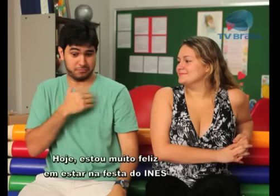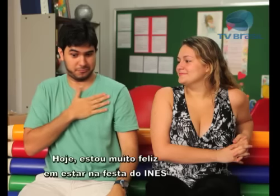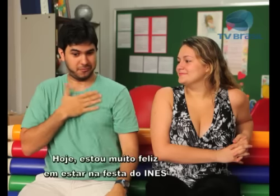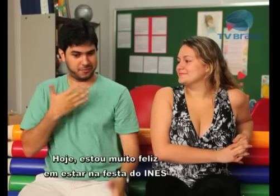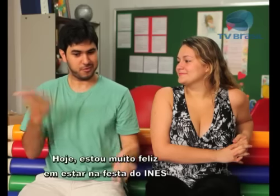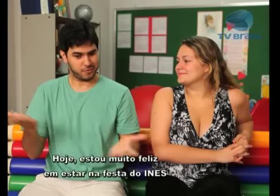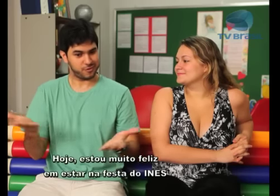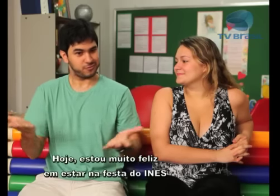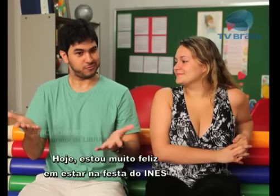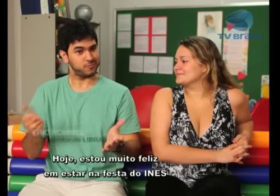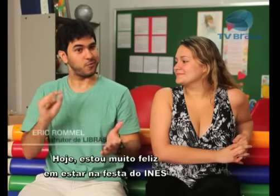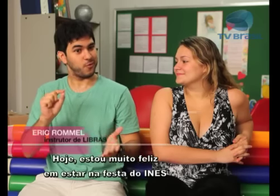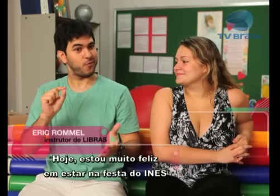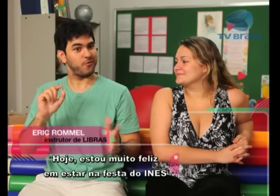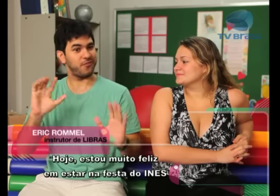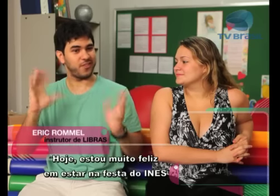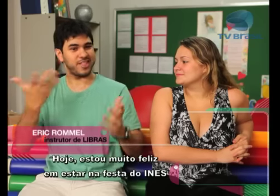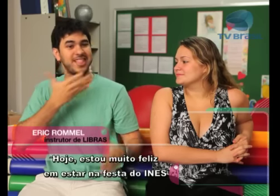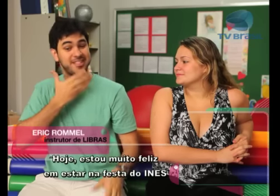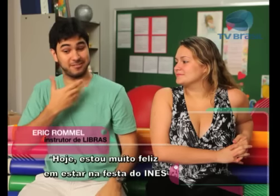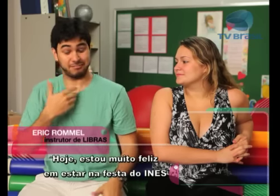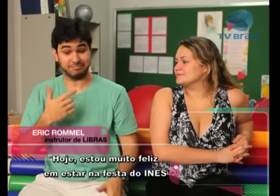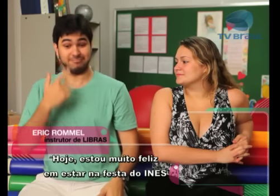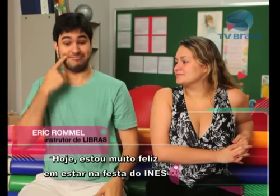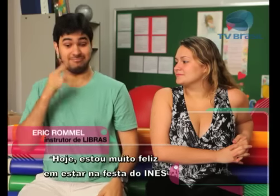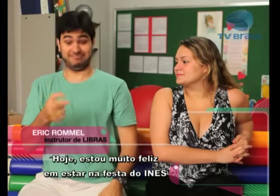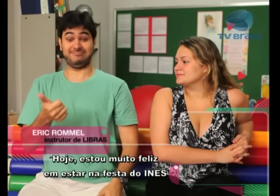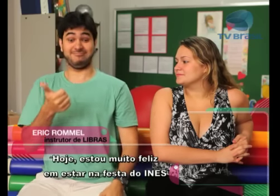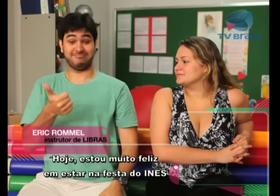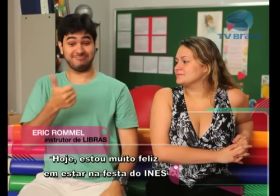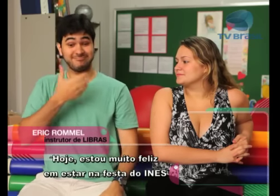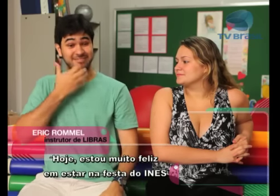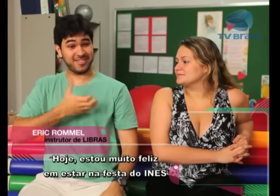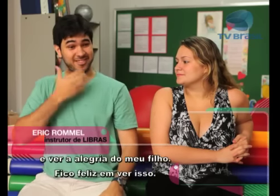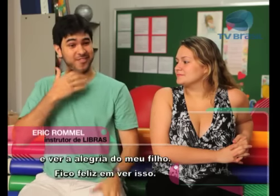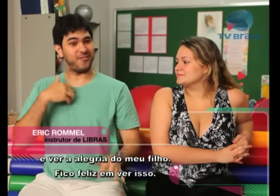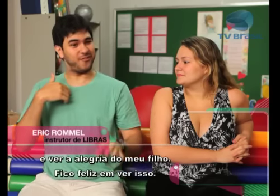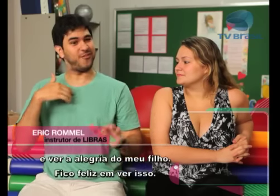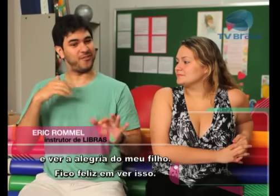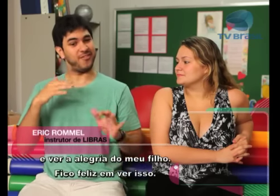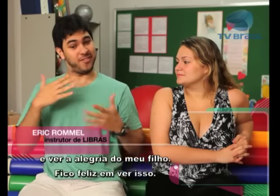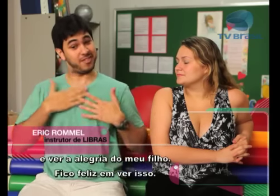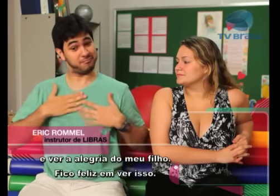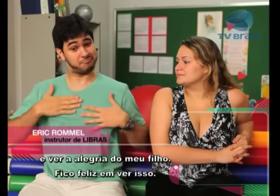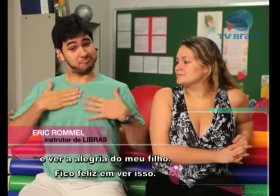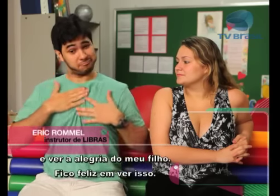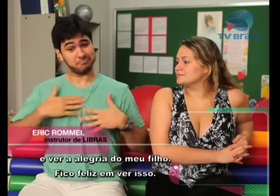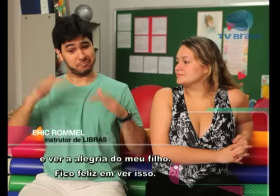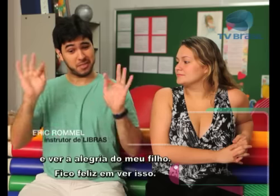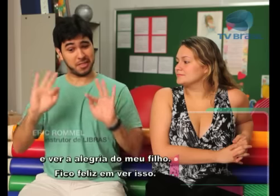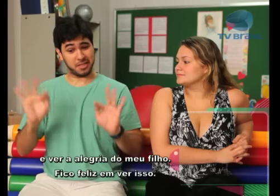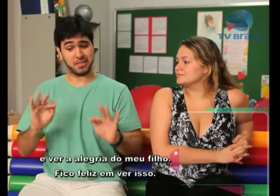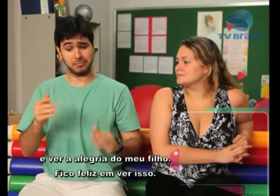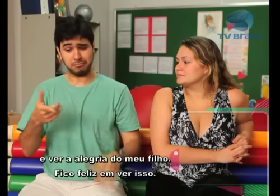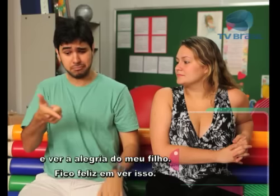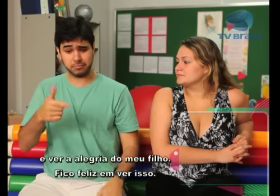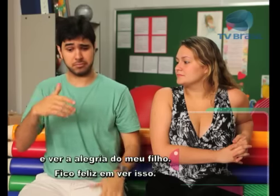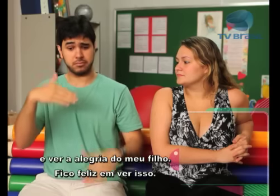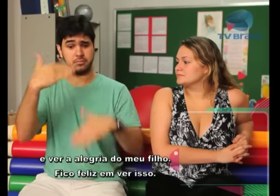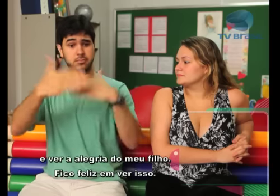Hoje eu estou muito feliz em estar aqui na festa do Ines e ver a alegria do meu filho. fico muito feliz